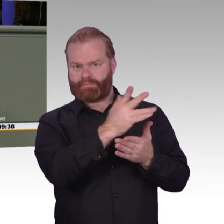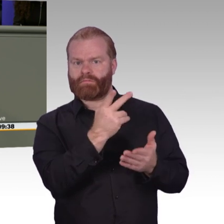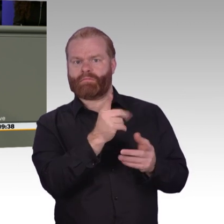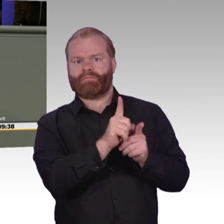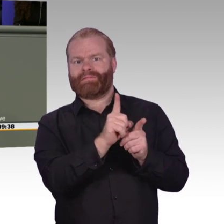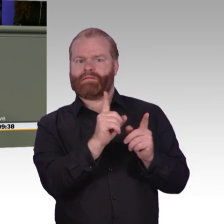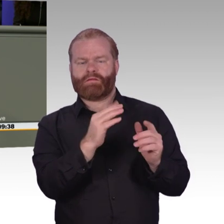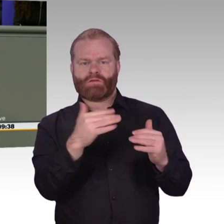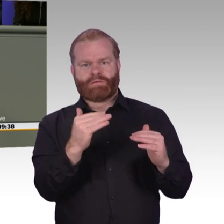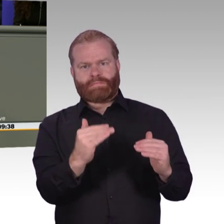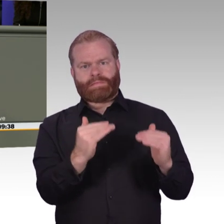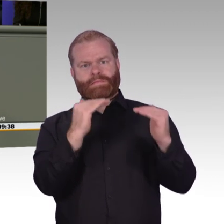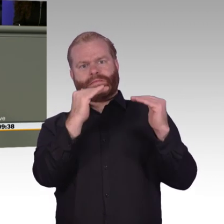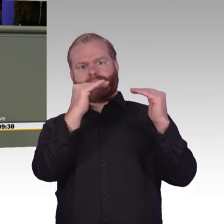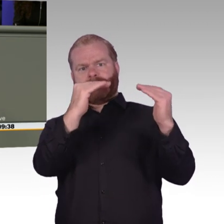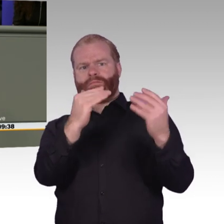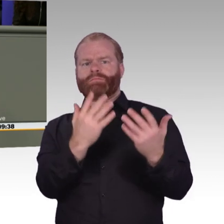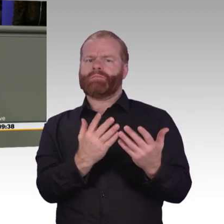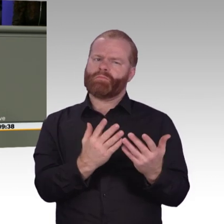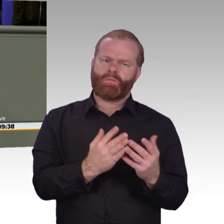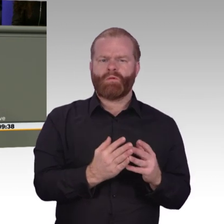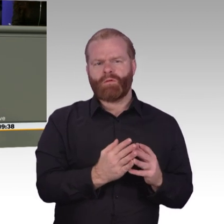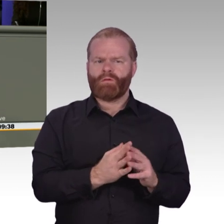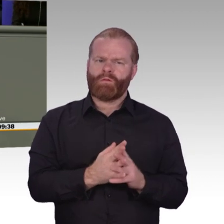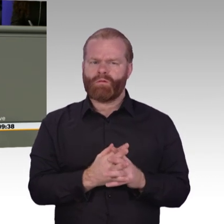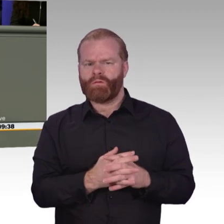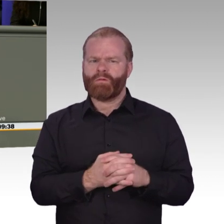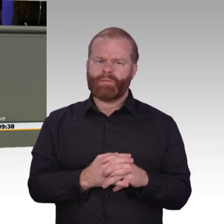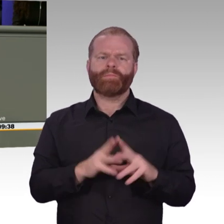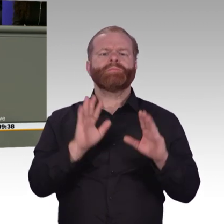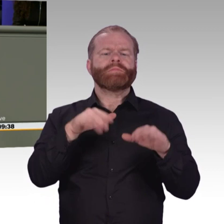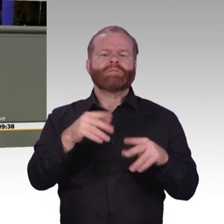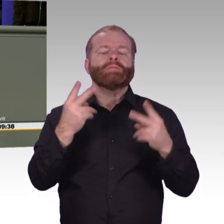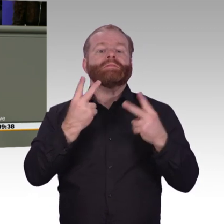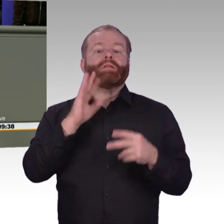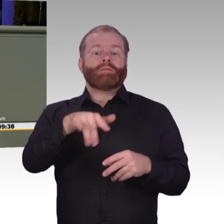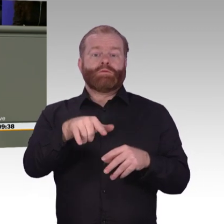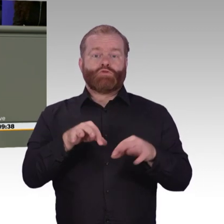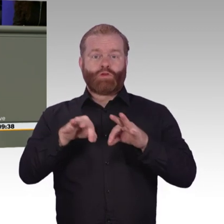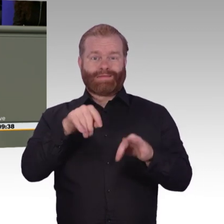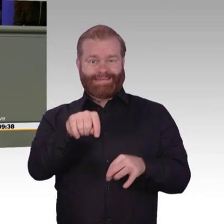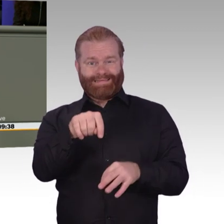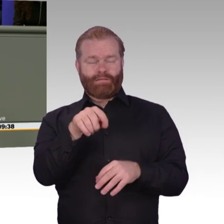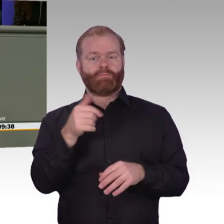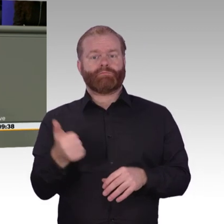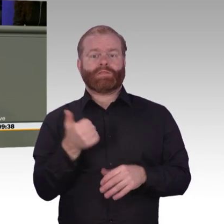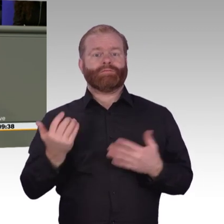aufgearbeitet, übersichtlich gegliedert, Ziele definiert, mit Zeitplan und mit Umsetzungsschritten.